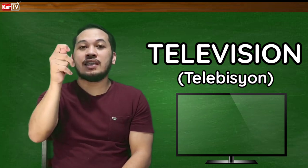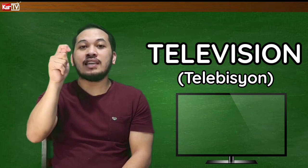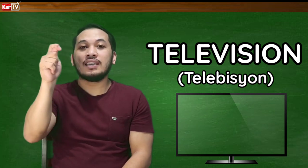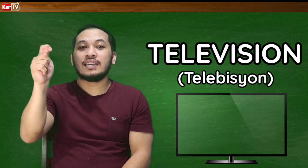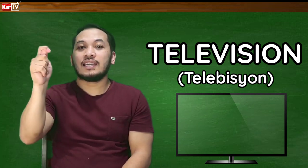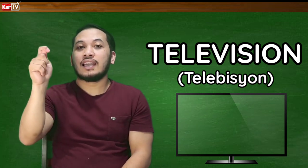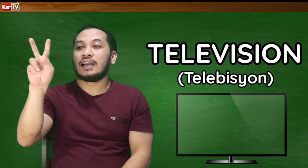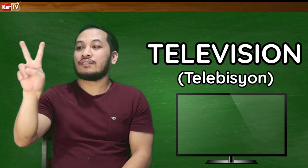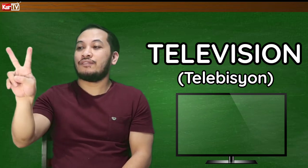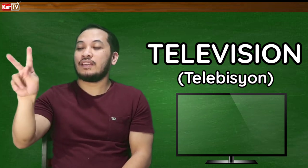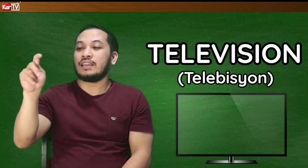T at V.